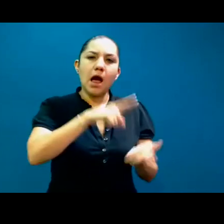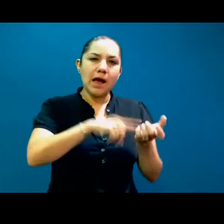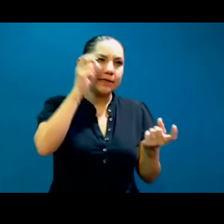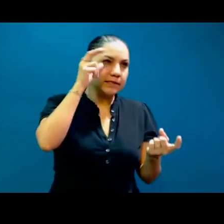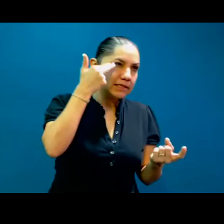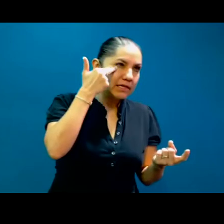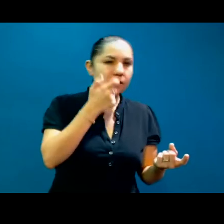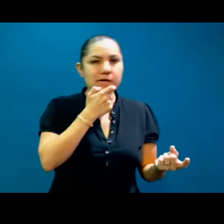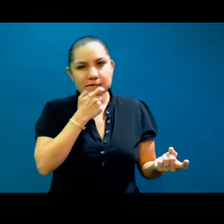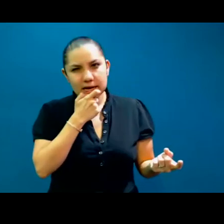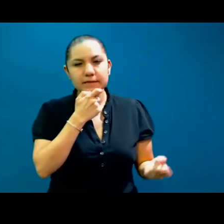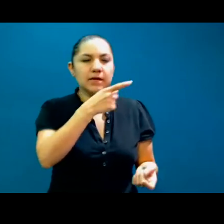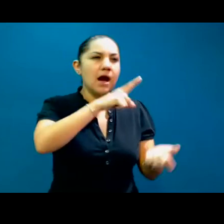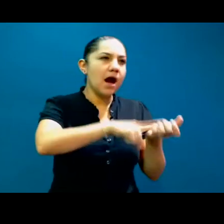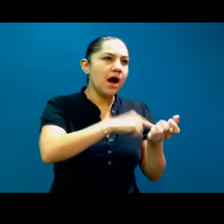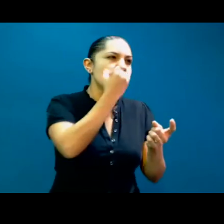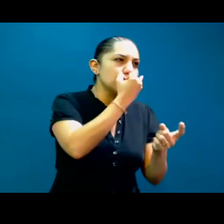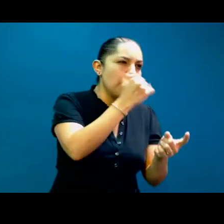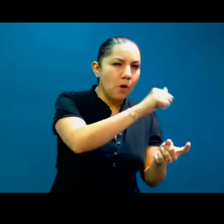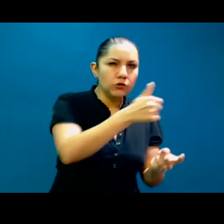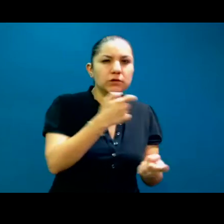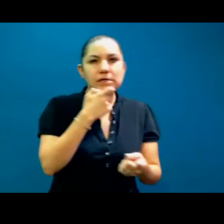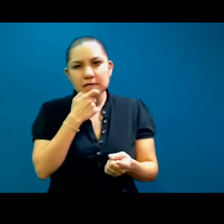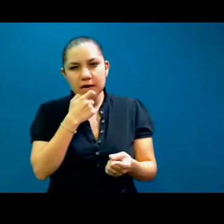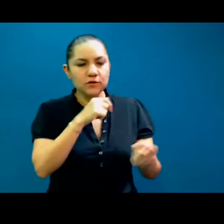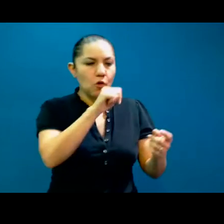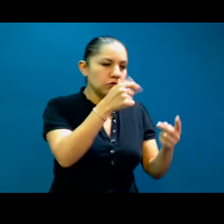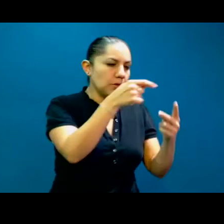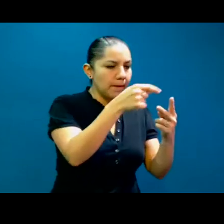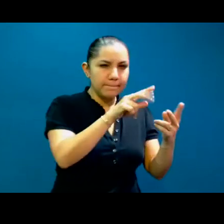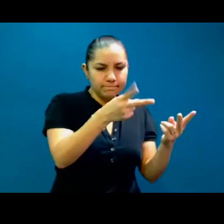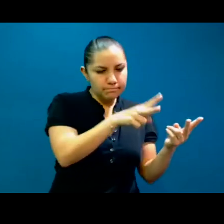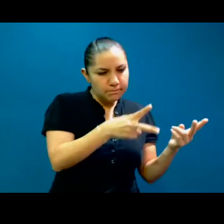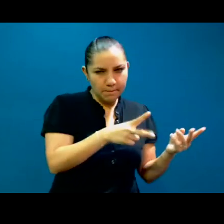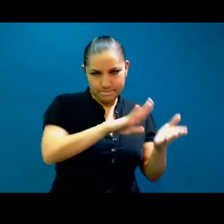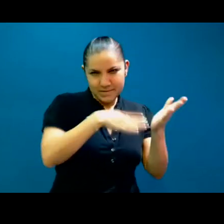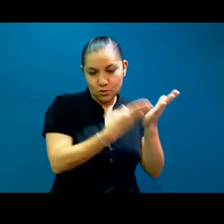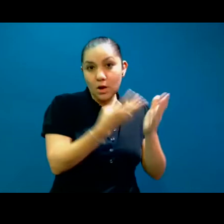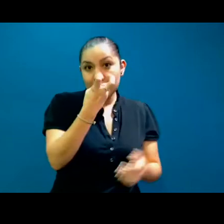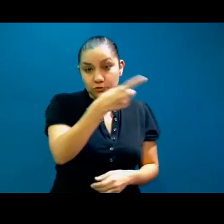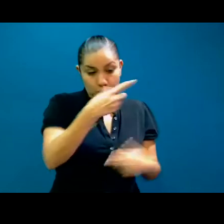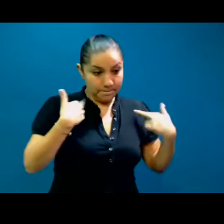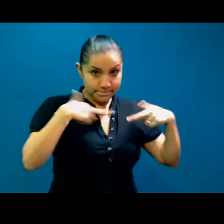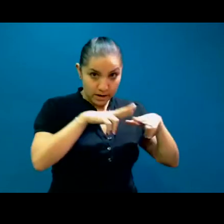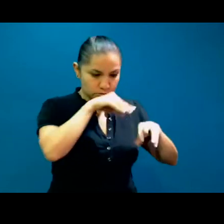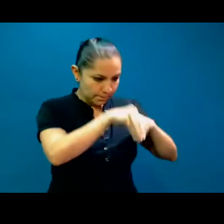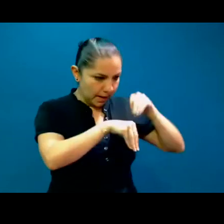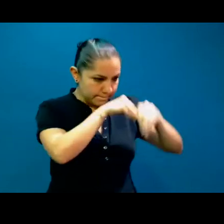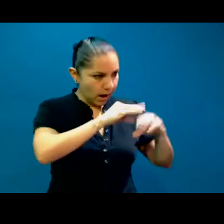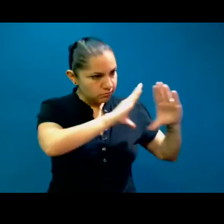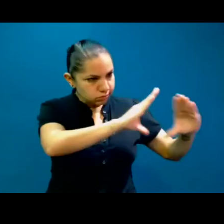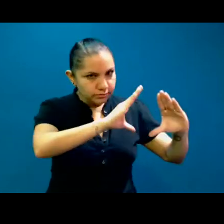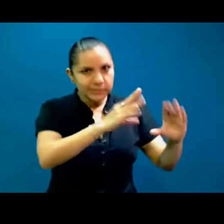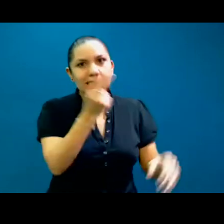vietnam inglés y español inglés. Entonces hay muchos maestros que están desarrollando estos currículos y se necesitan revisores, personas que den aval,